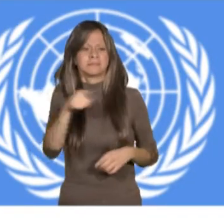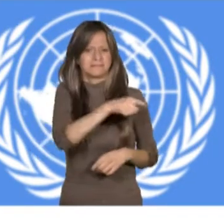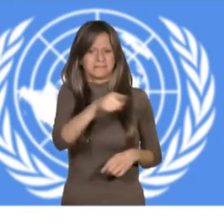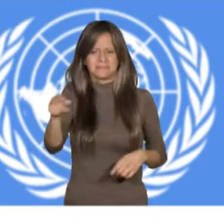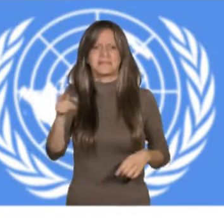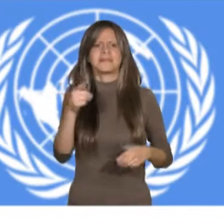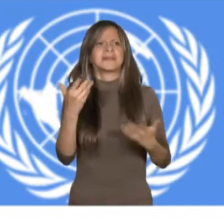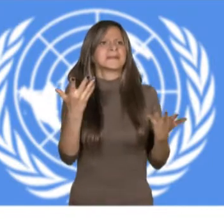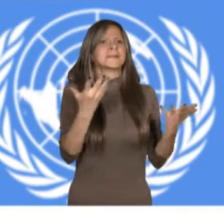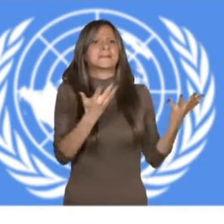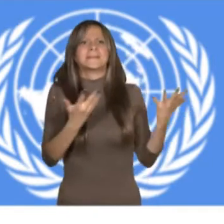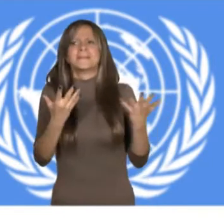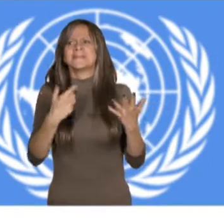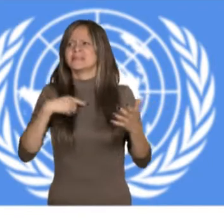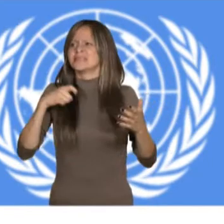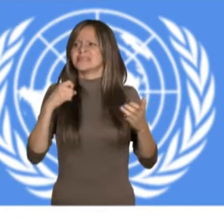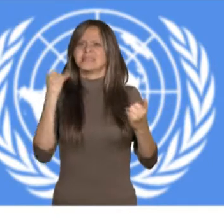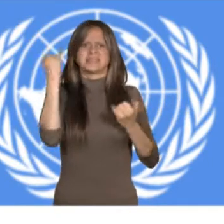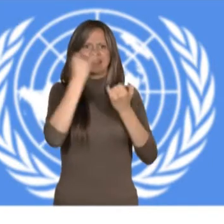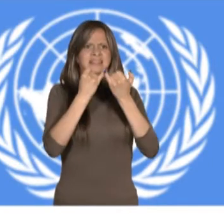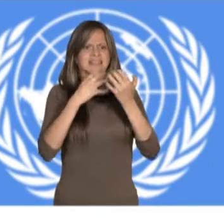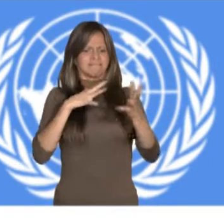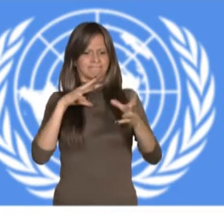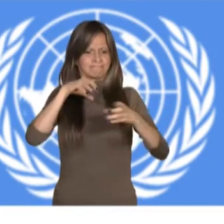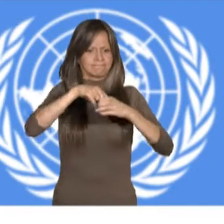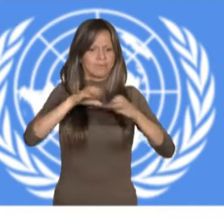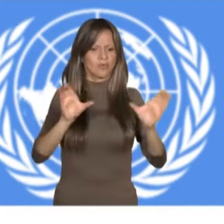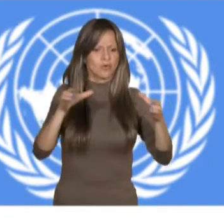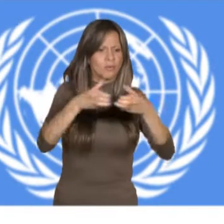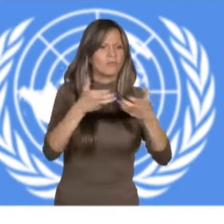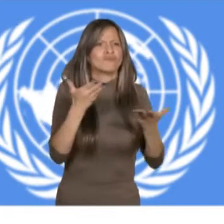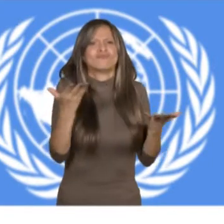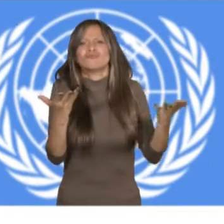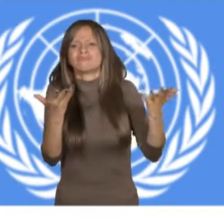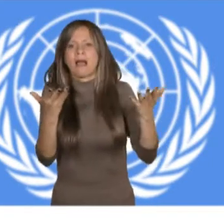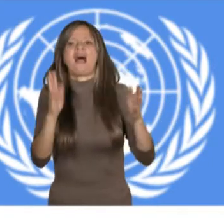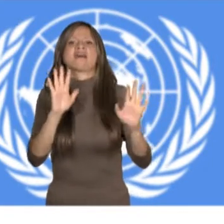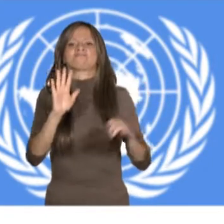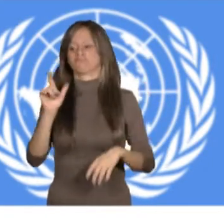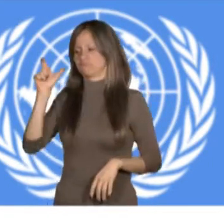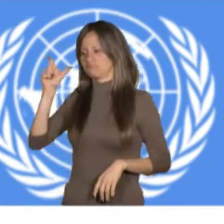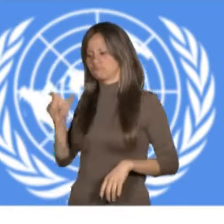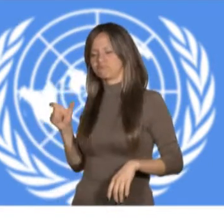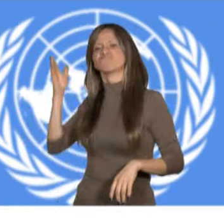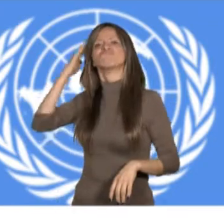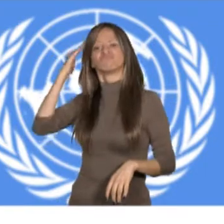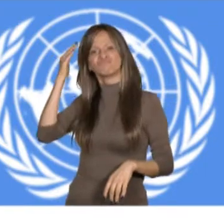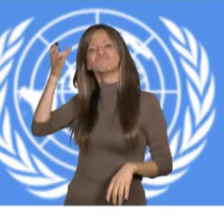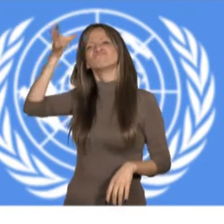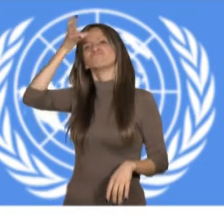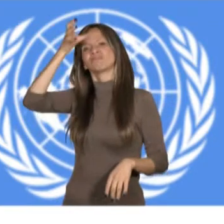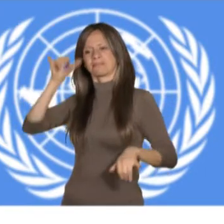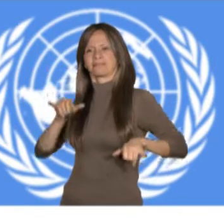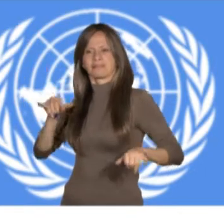voluntarios y estén a disposición de las personas con discapacidad lo más cerca posible de su propia comunidad,